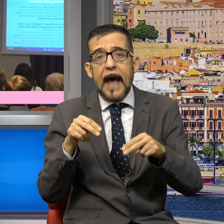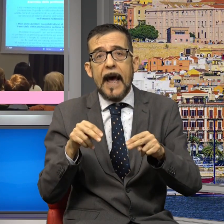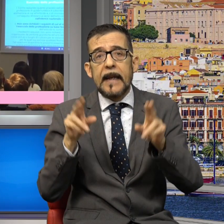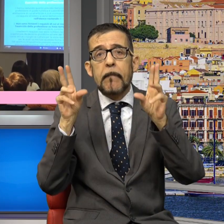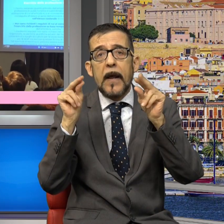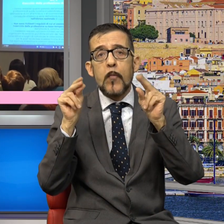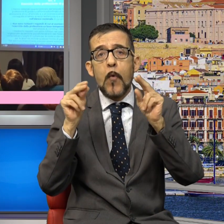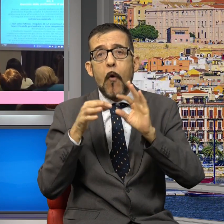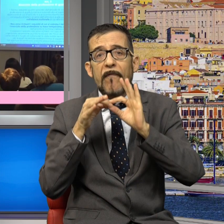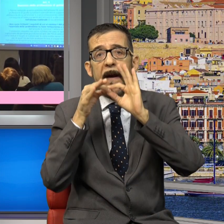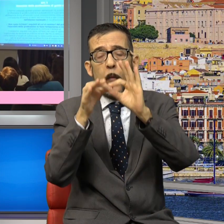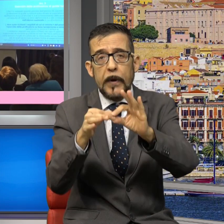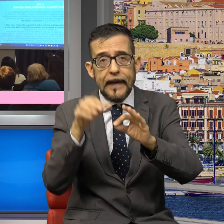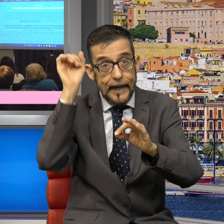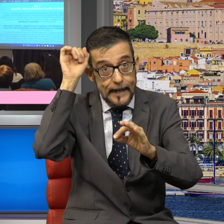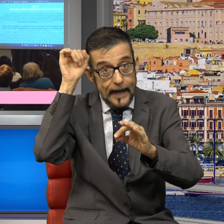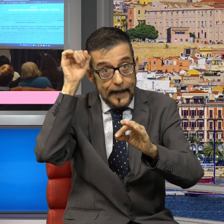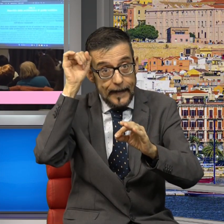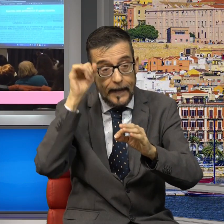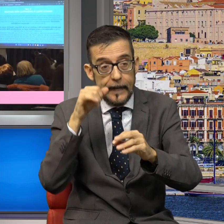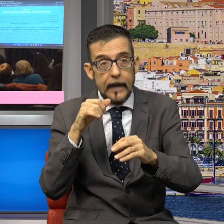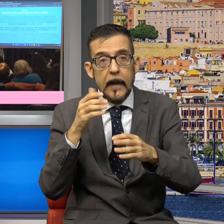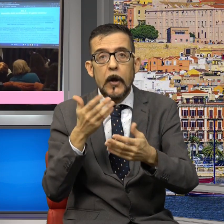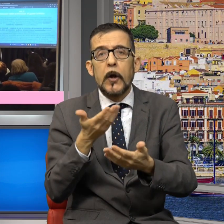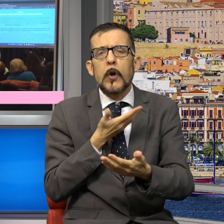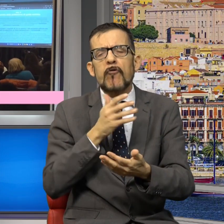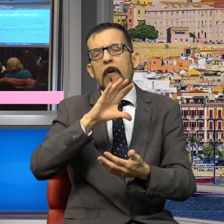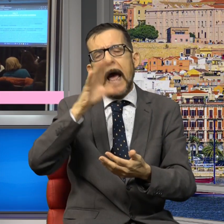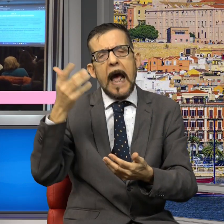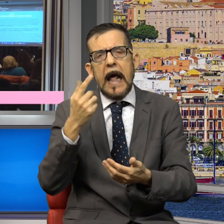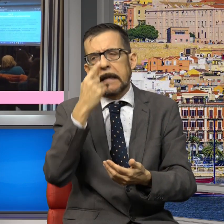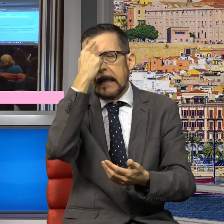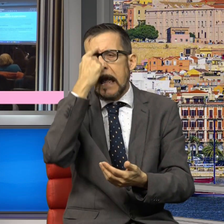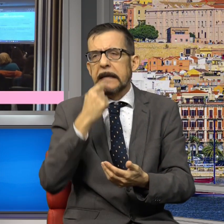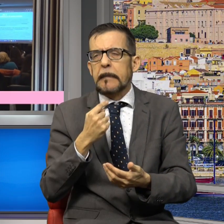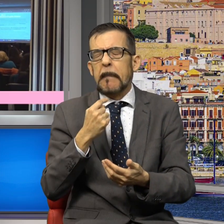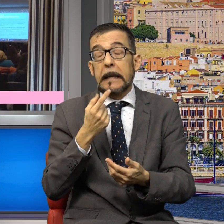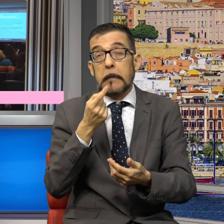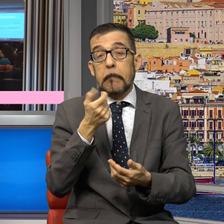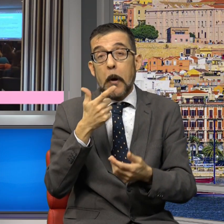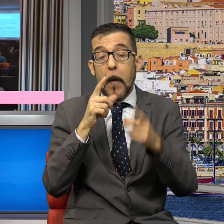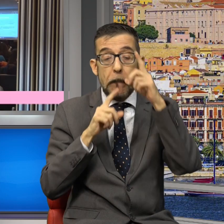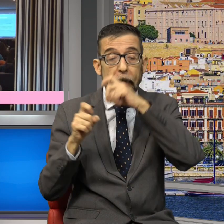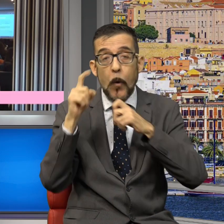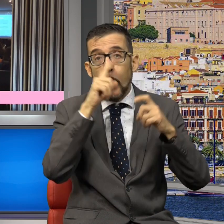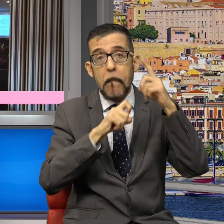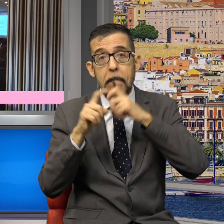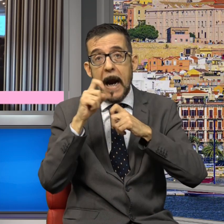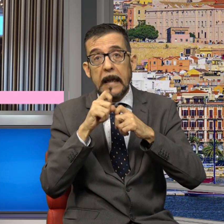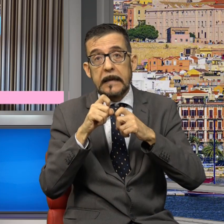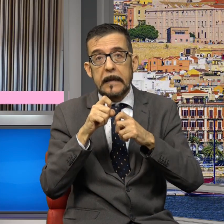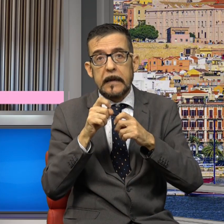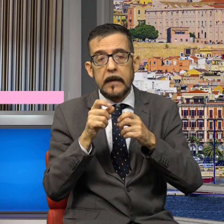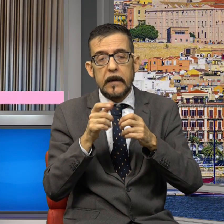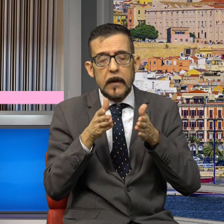Sardegna. Ci sono poi altri aspetti veramente preoccupanti. La formazione, che dovrà essere da